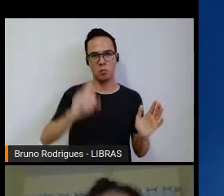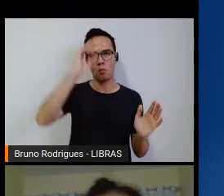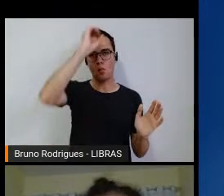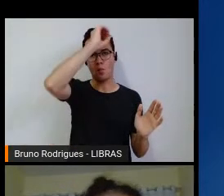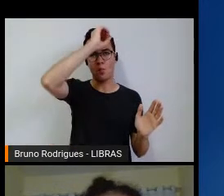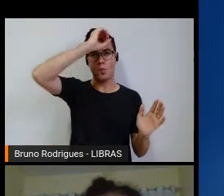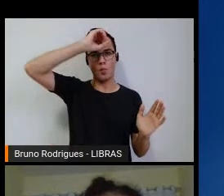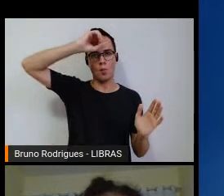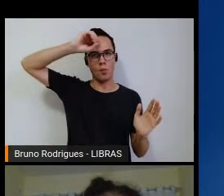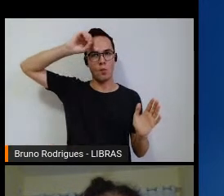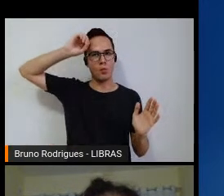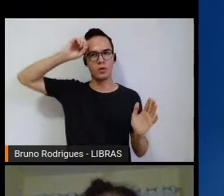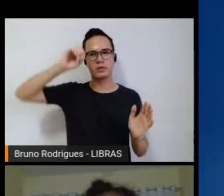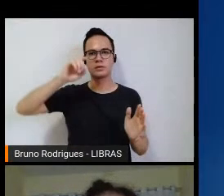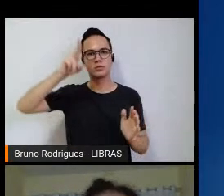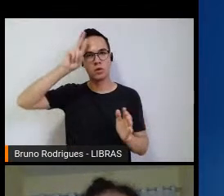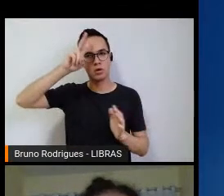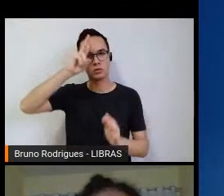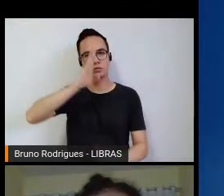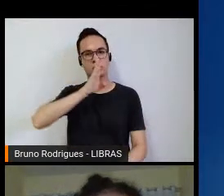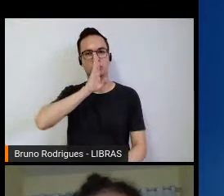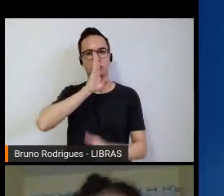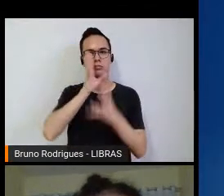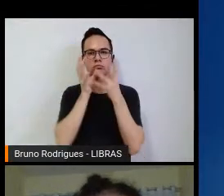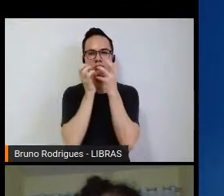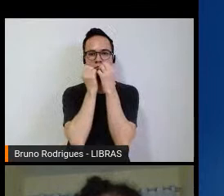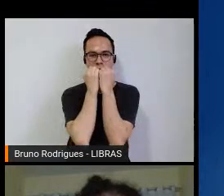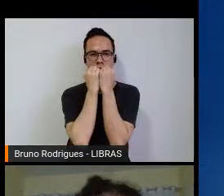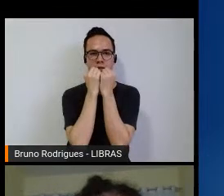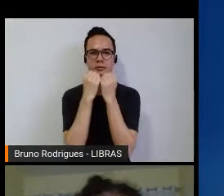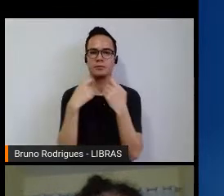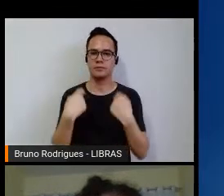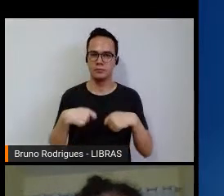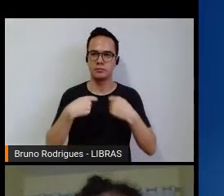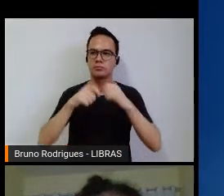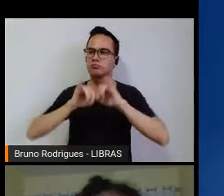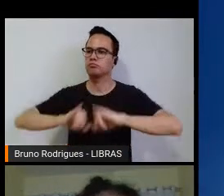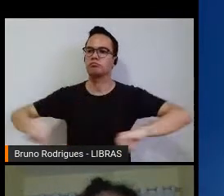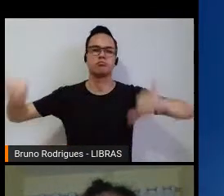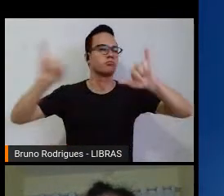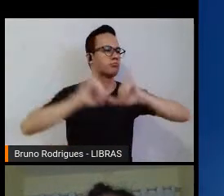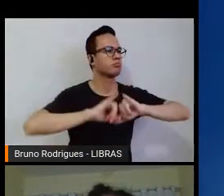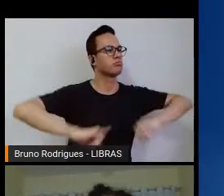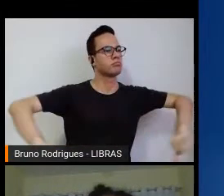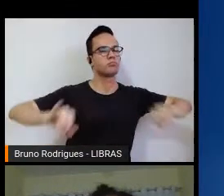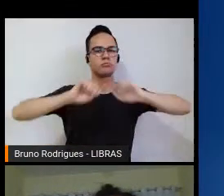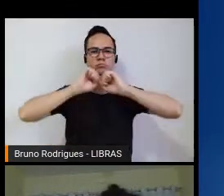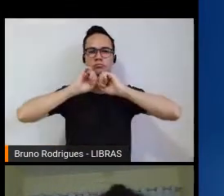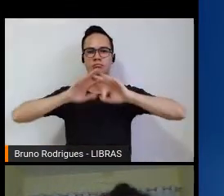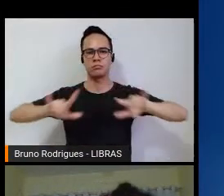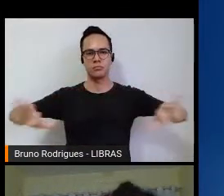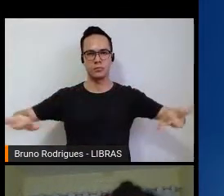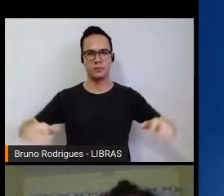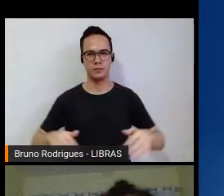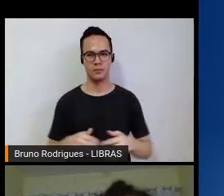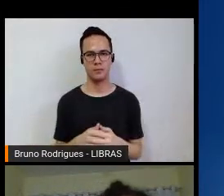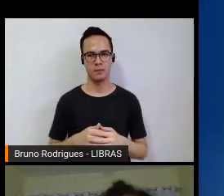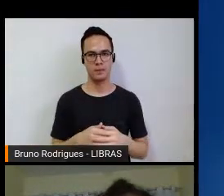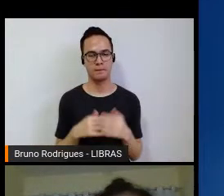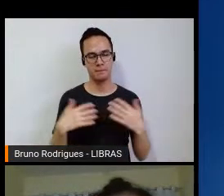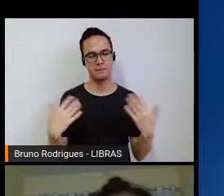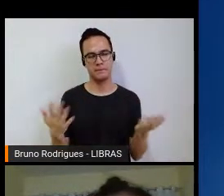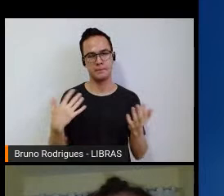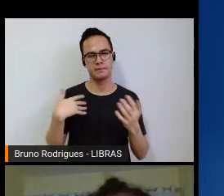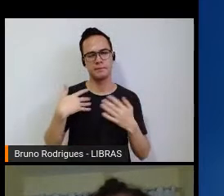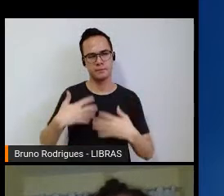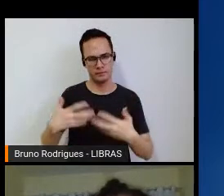quanta história silenciada, quanto que a gente precisa saber sobre elas e aí eu, né, fiz